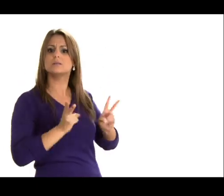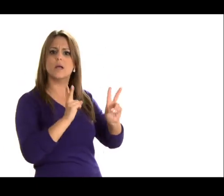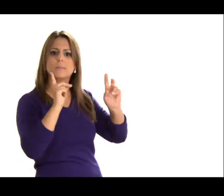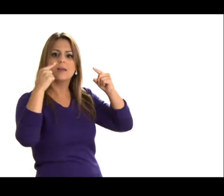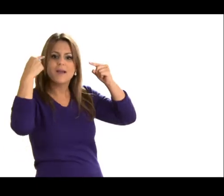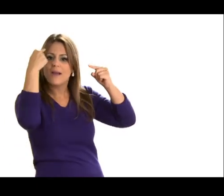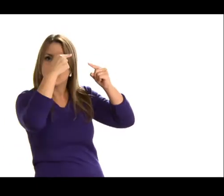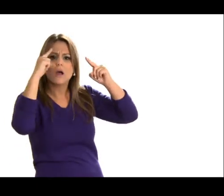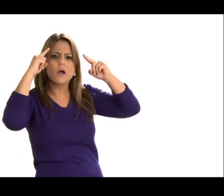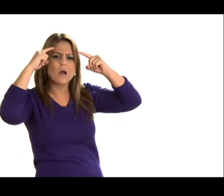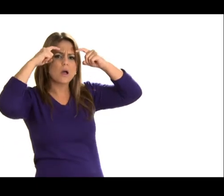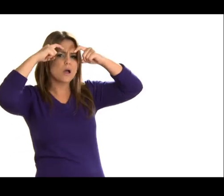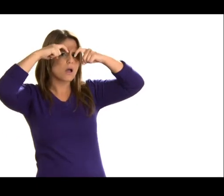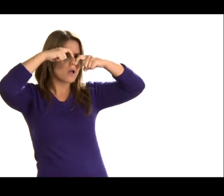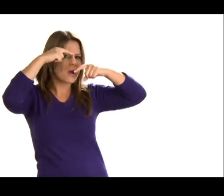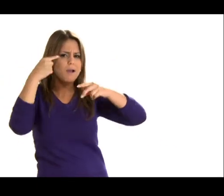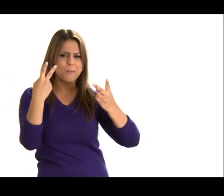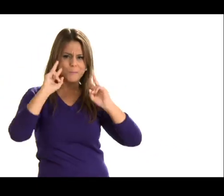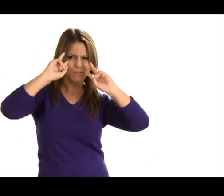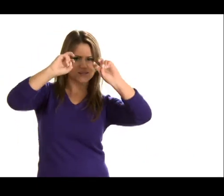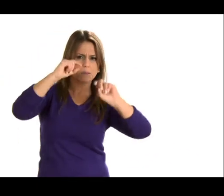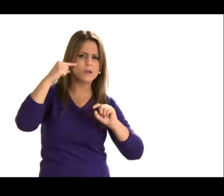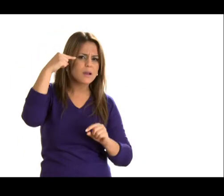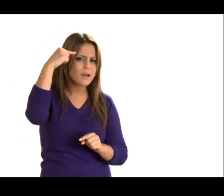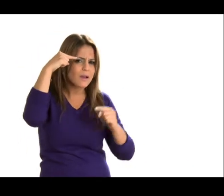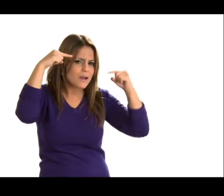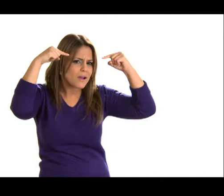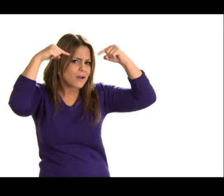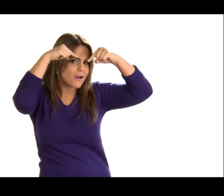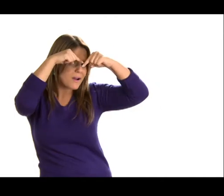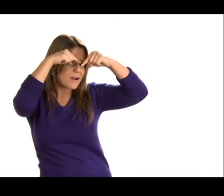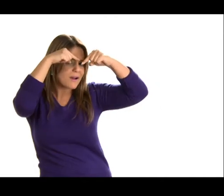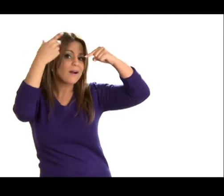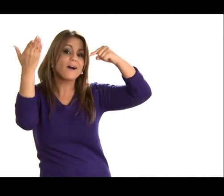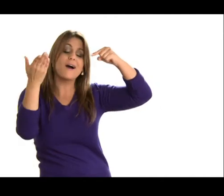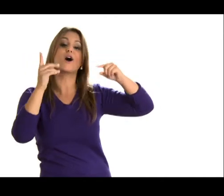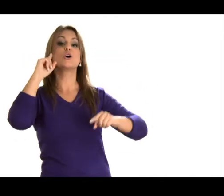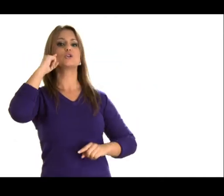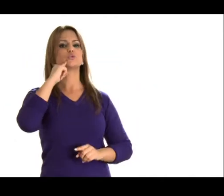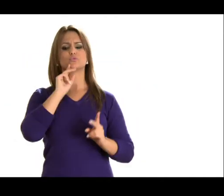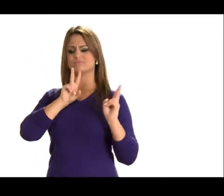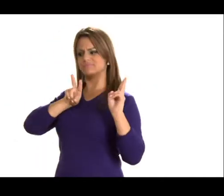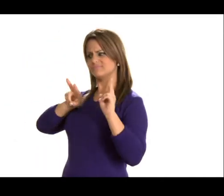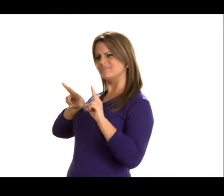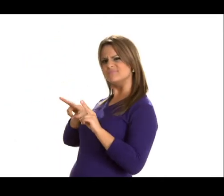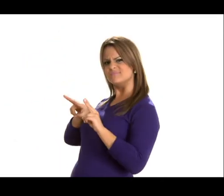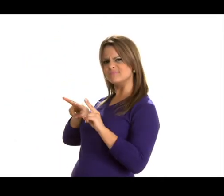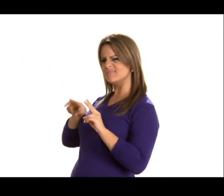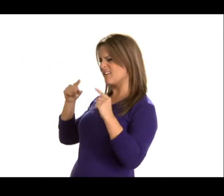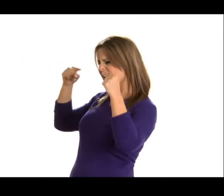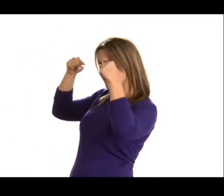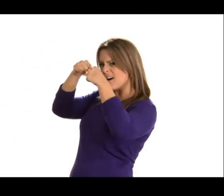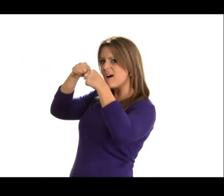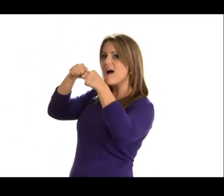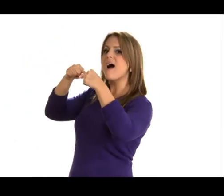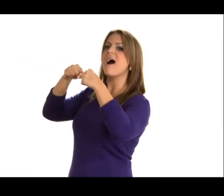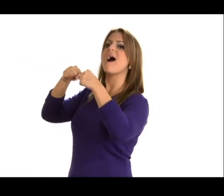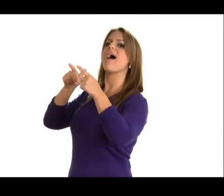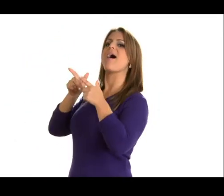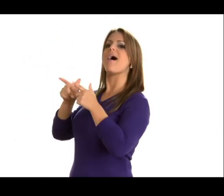E ficava com a testa franzida com essa expressão. Os surdos ficavam me olhando e, dessa forma, ficavam